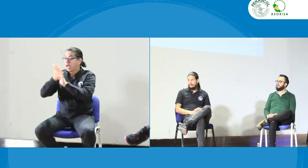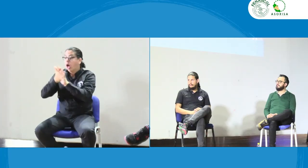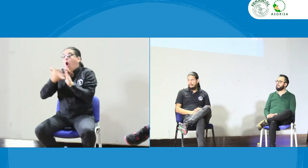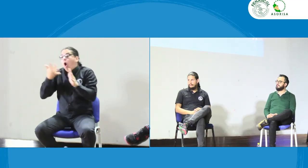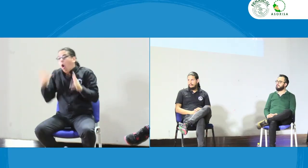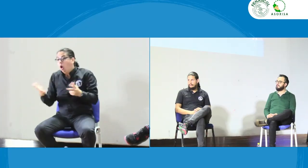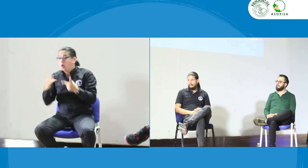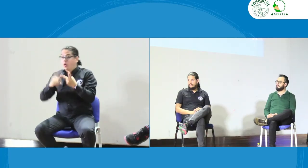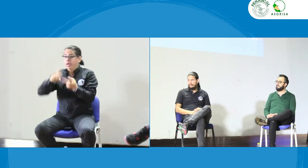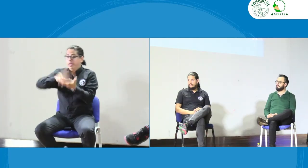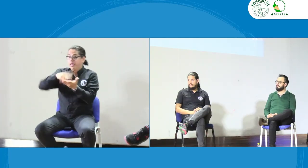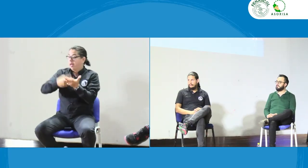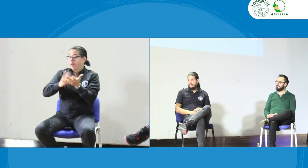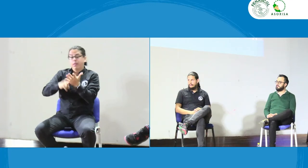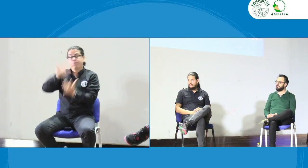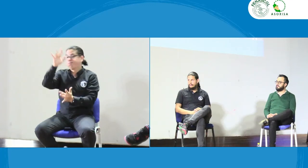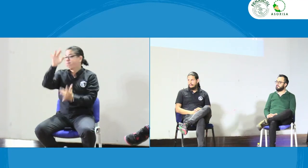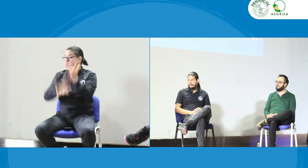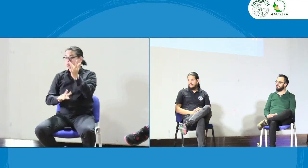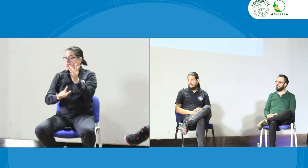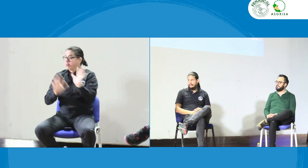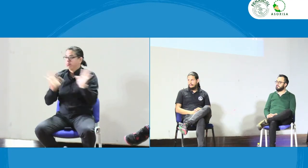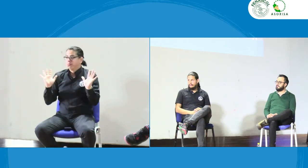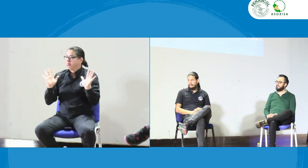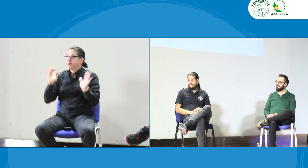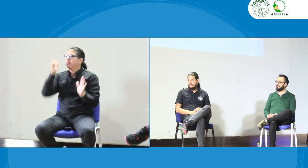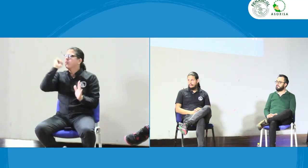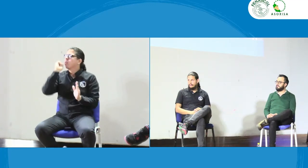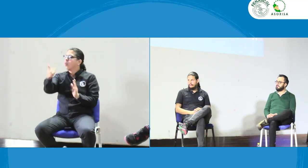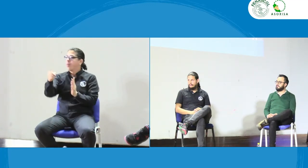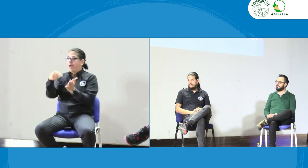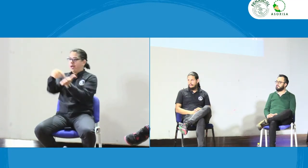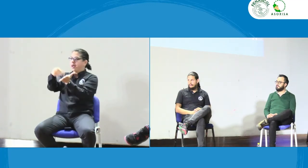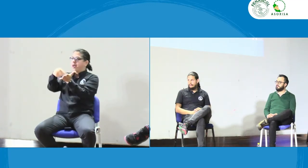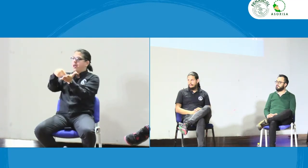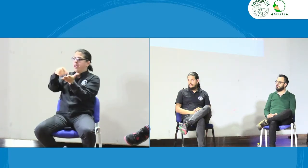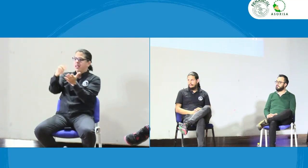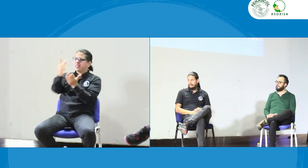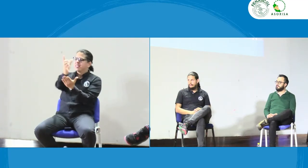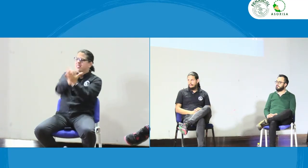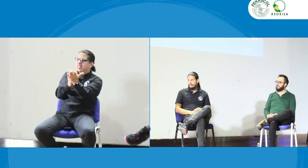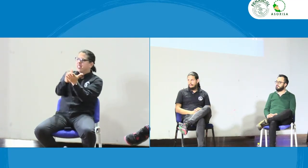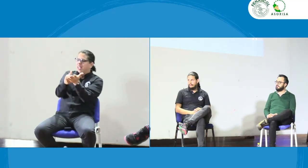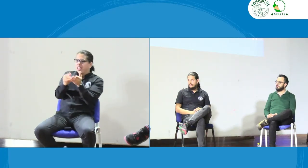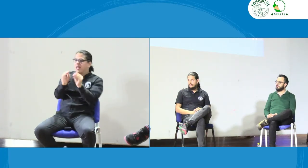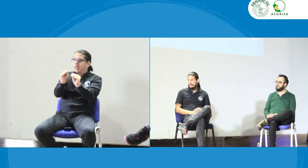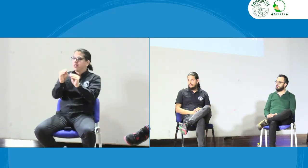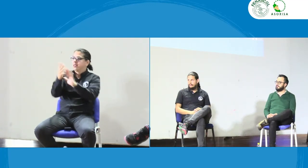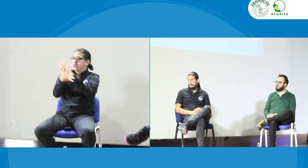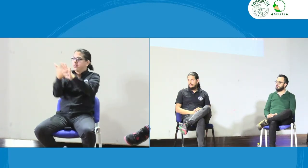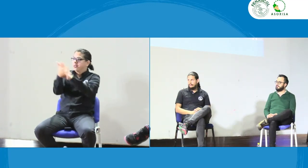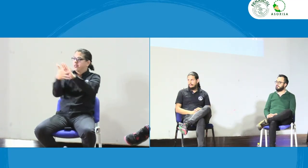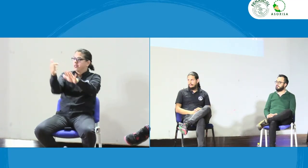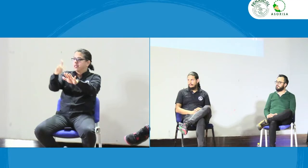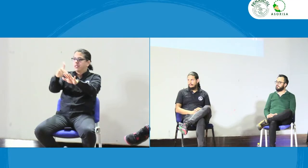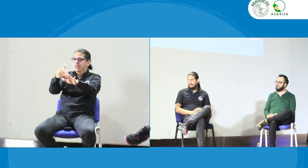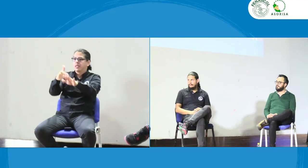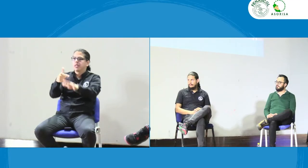acto para ser maestro de lengua de señas o intérprete allí lo dice ¿por qué? porque este